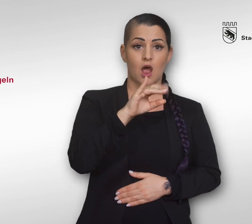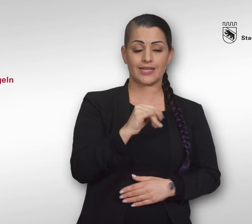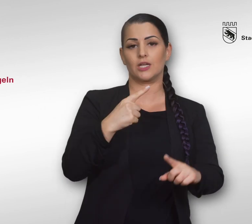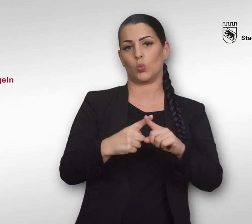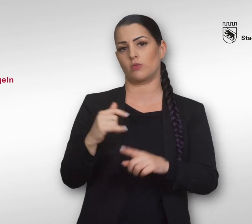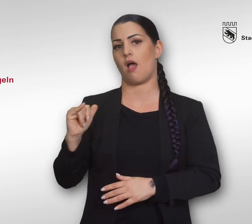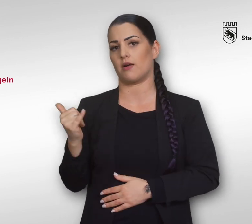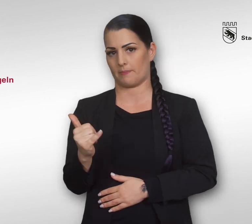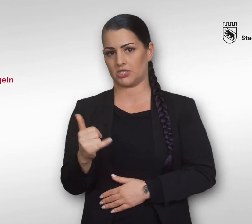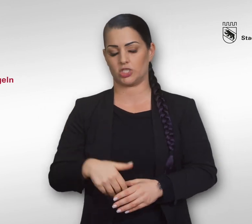Arabisch.